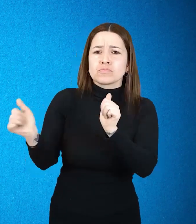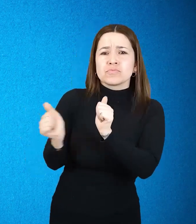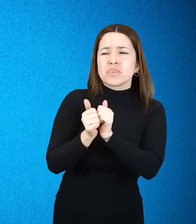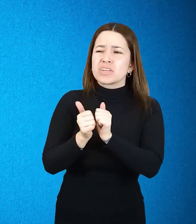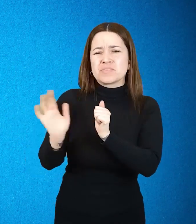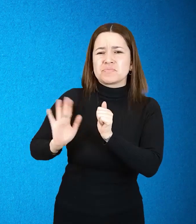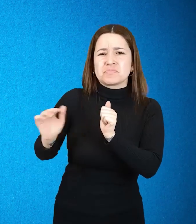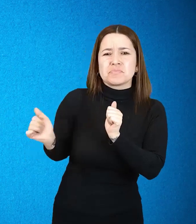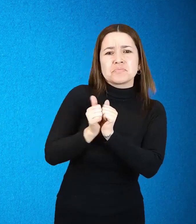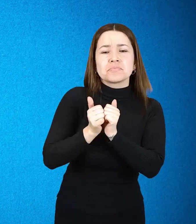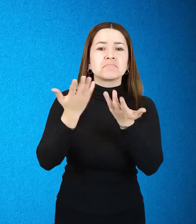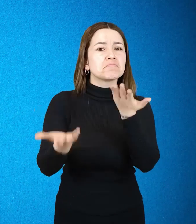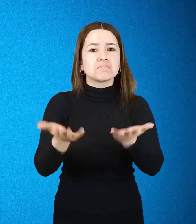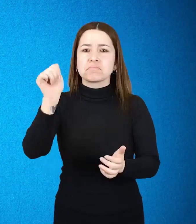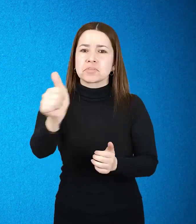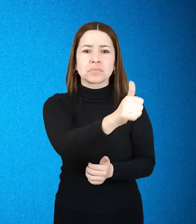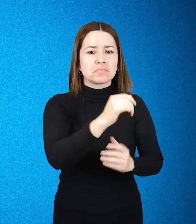notarías o centros de conciliación.